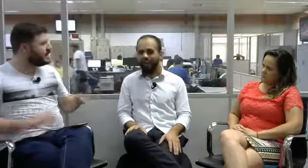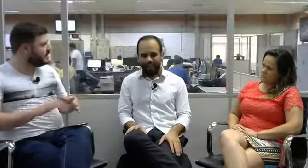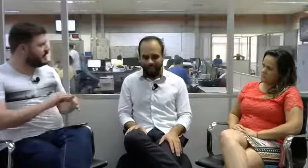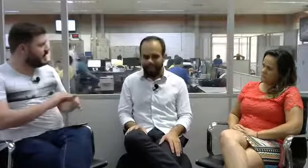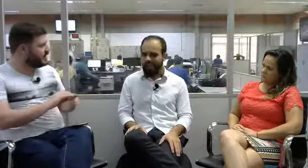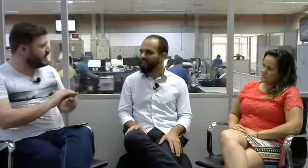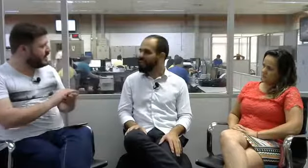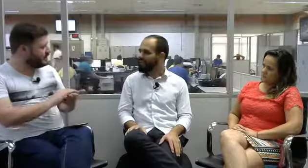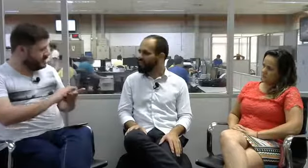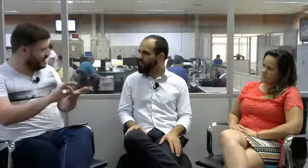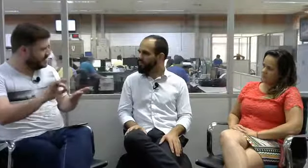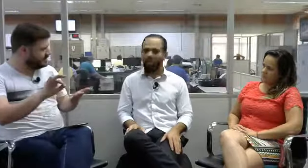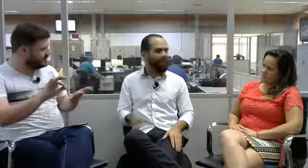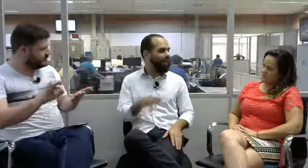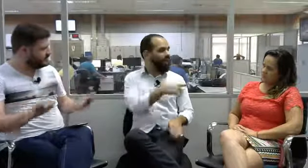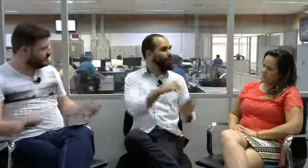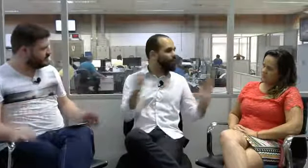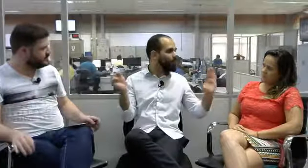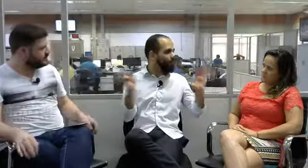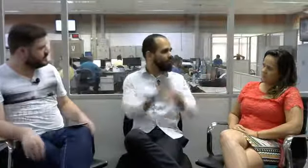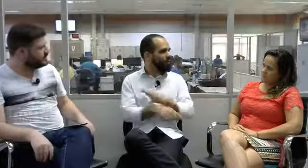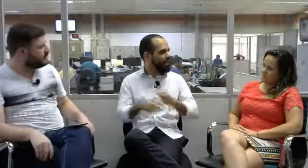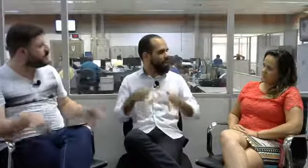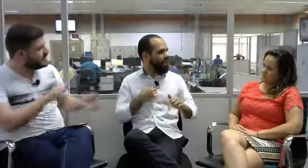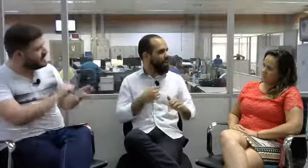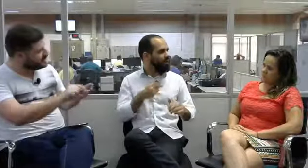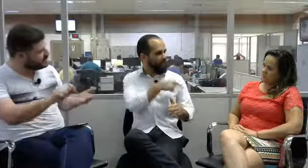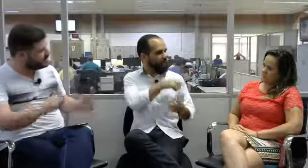não lê. Você lê, Jaqueline?